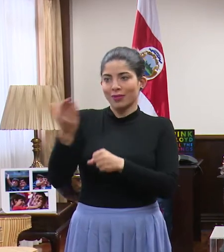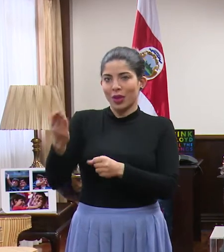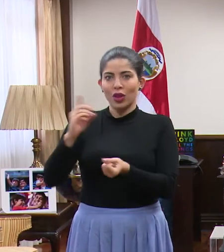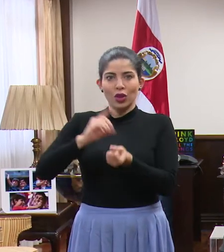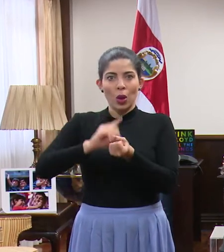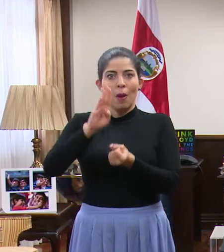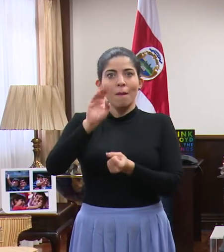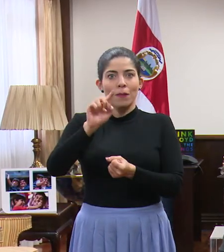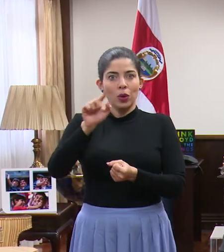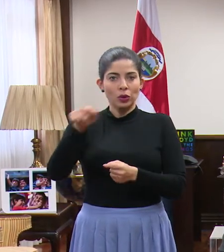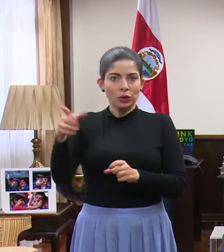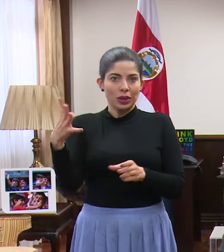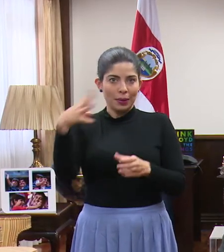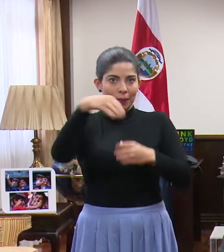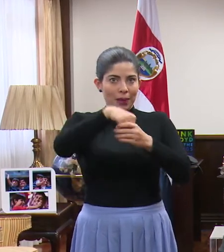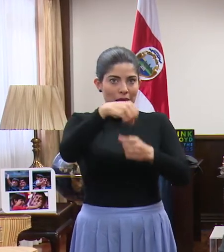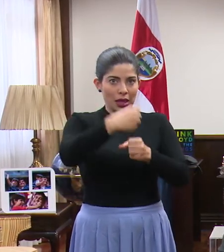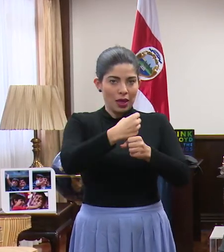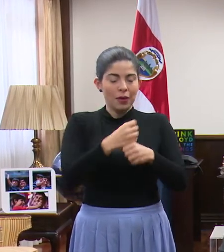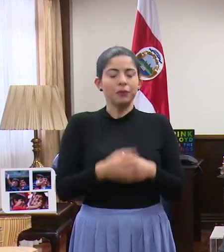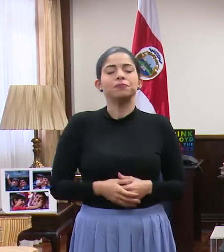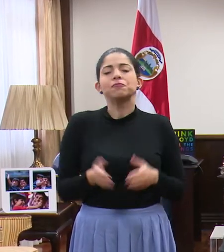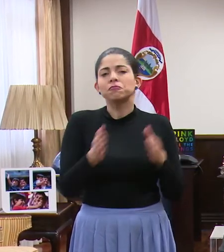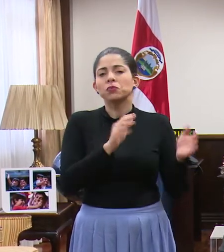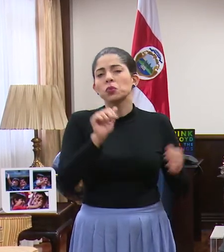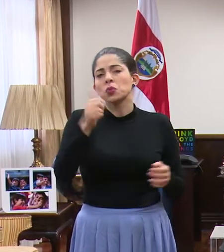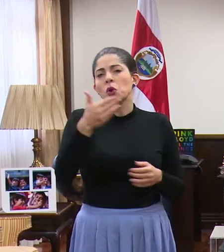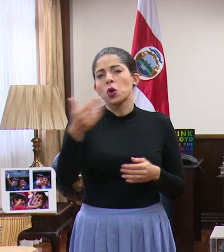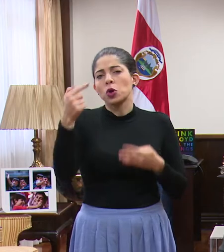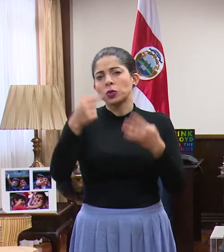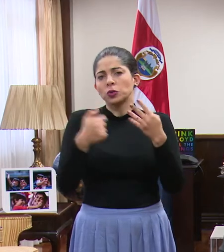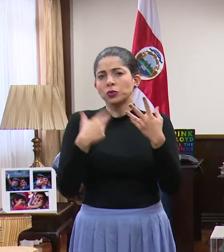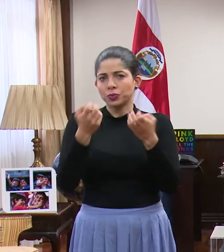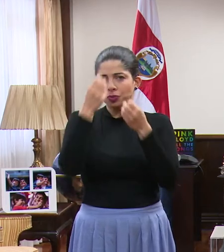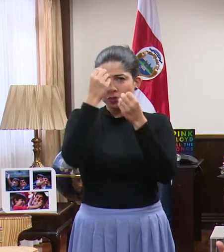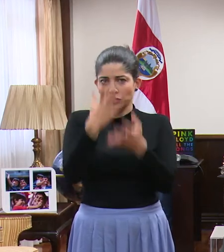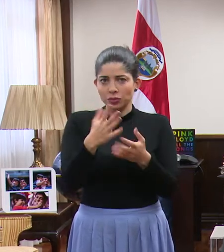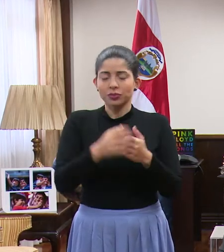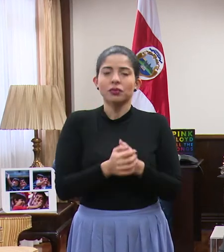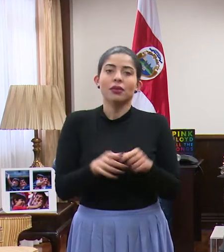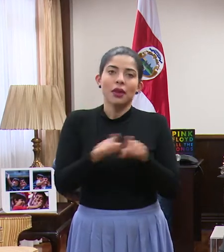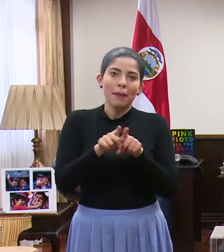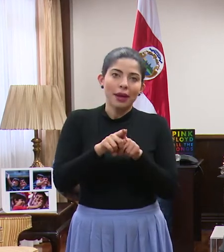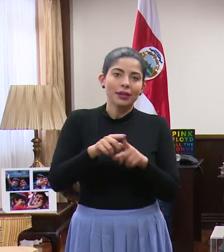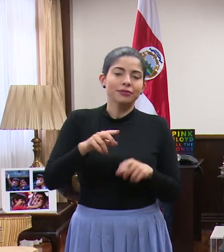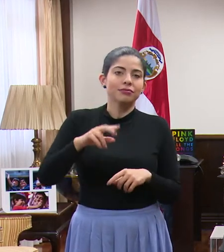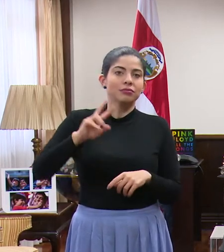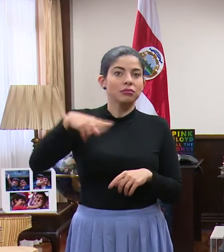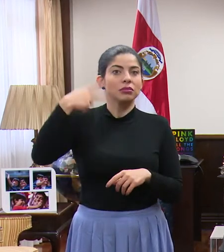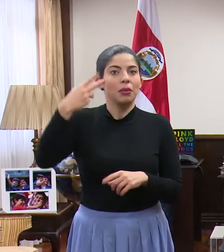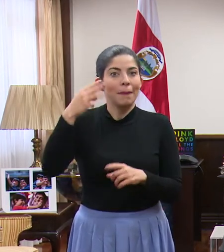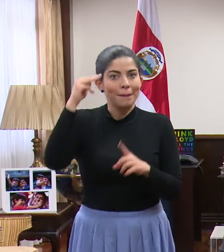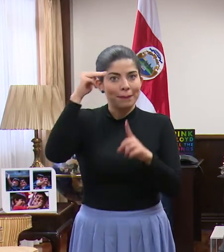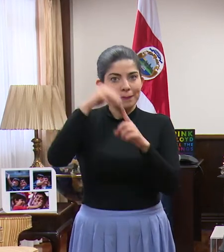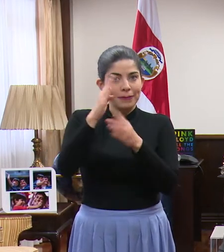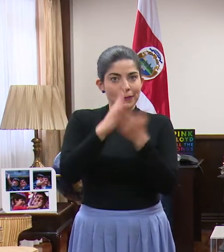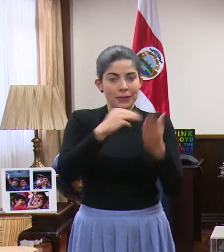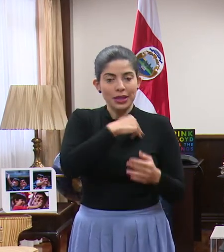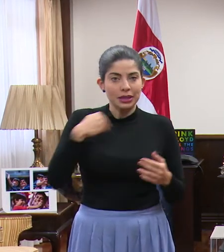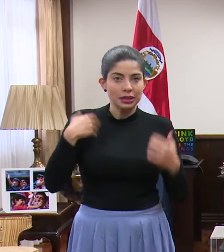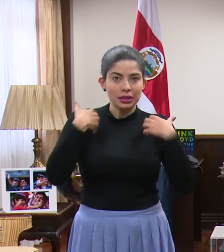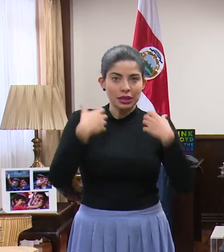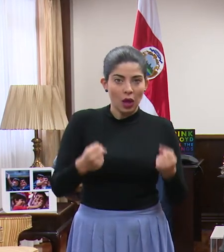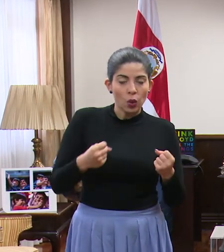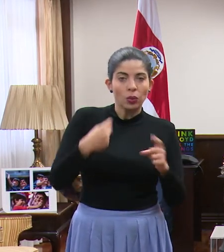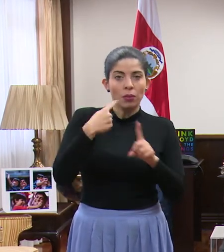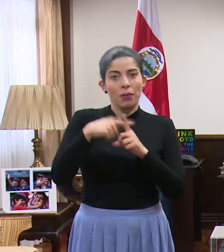Bosa participa. Varias cosas que quiero informar, además de reforzar el mensaje tanto del Ministerio de